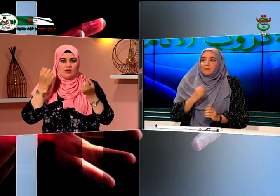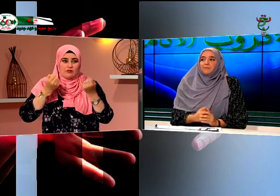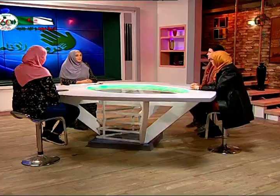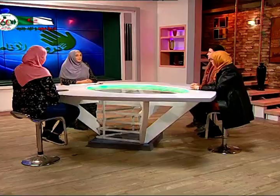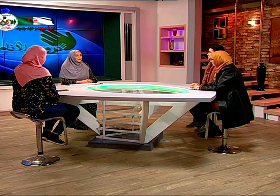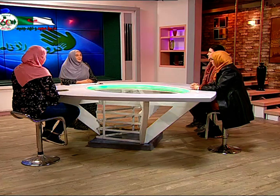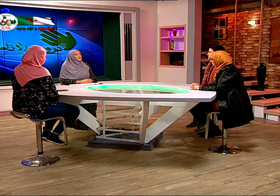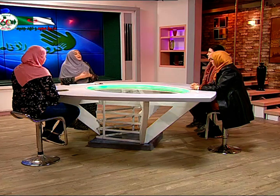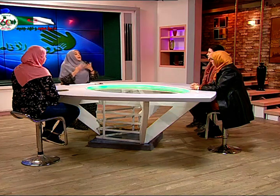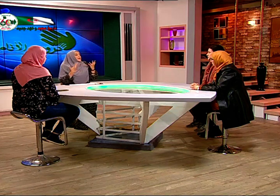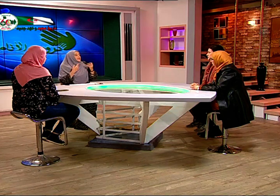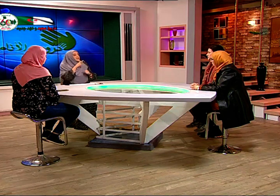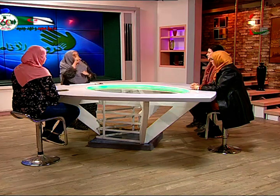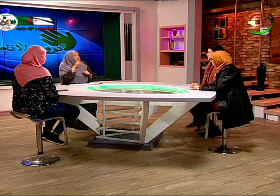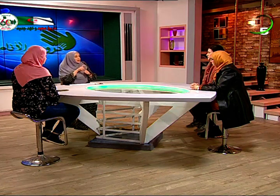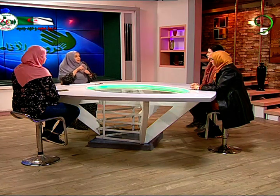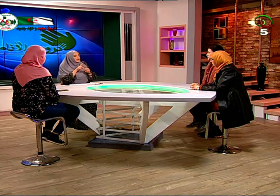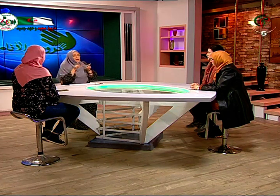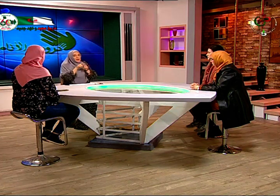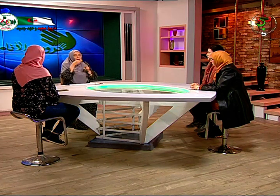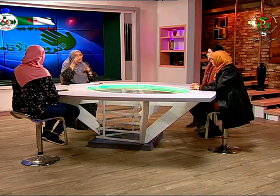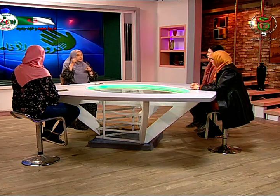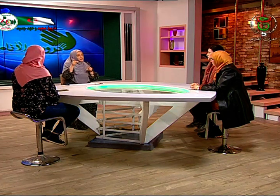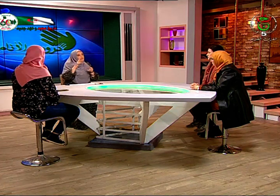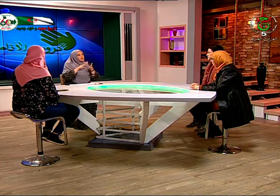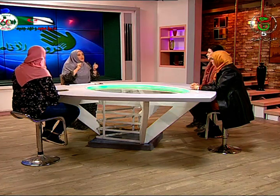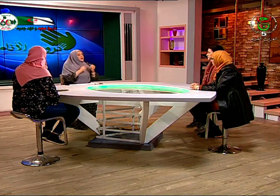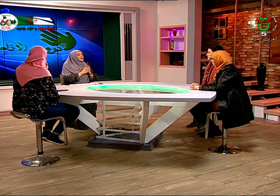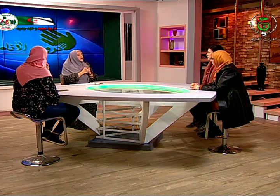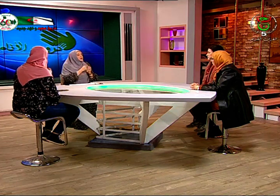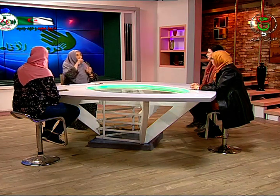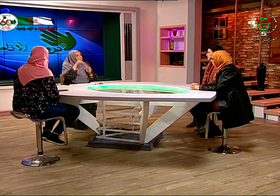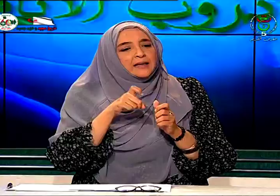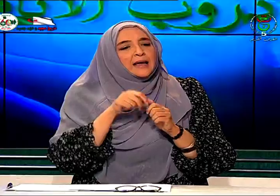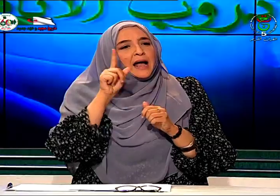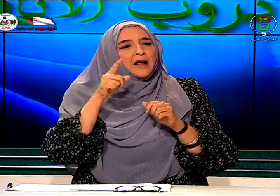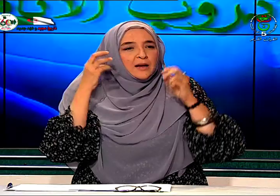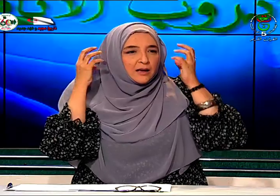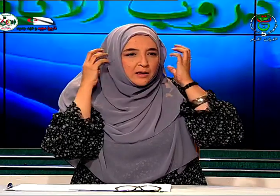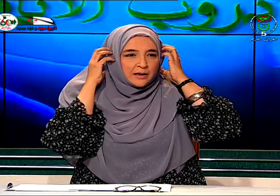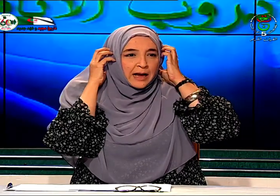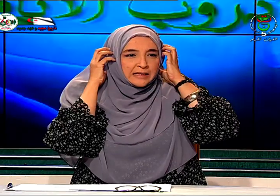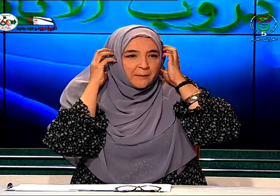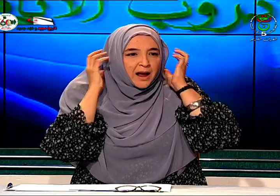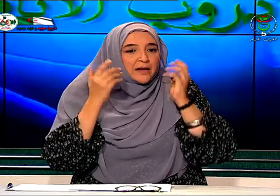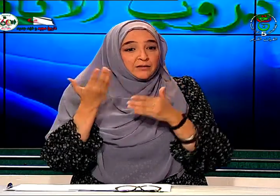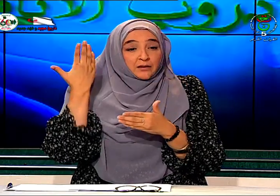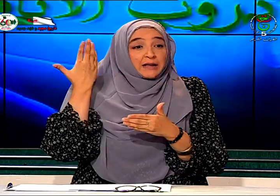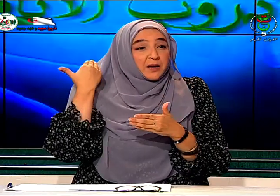إذن سؤالي كما قالت زميلة سؤالي هل السماعات قديما